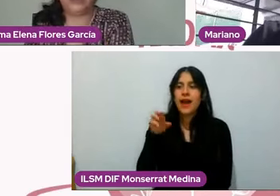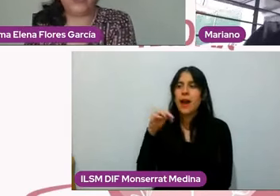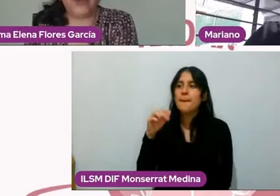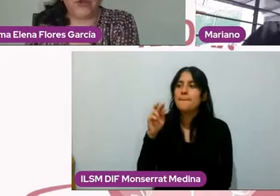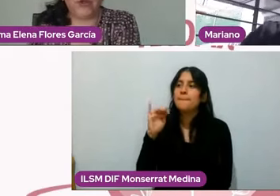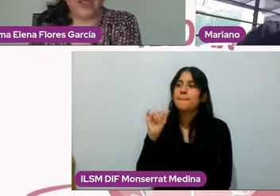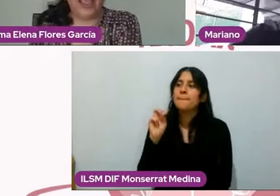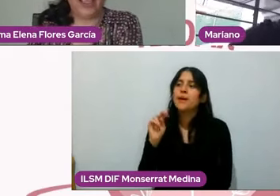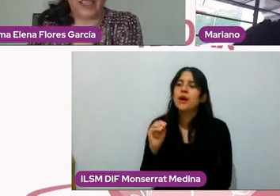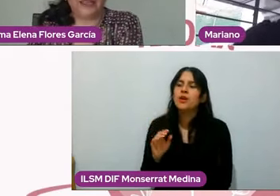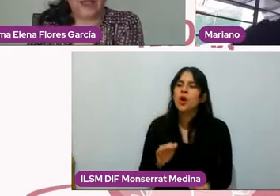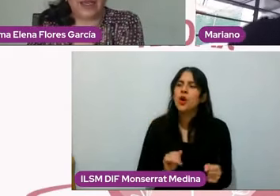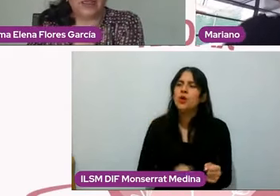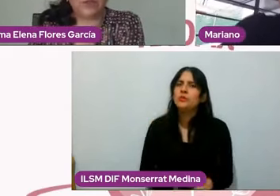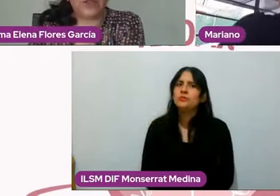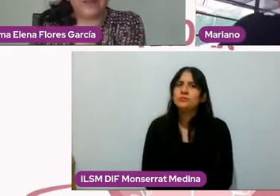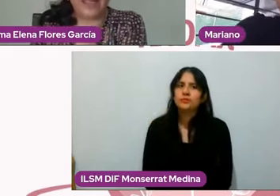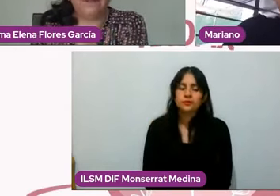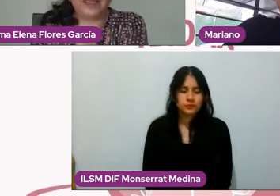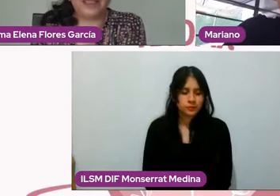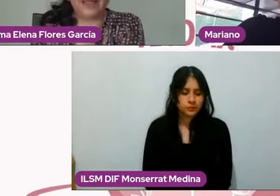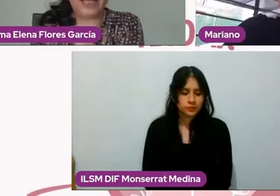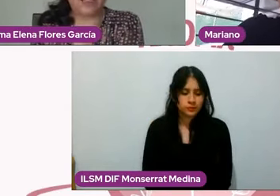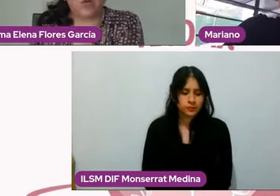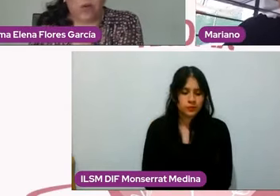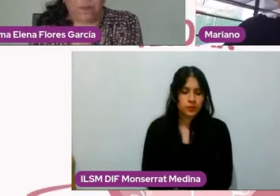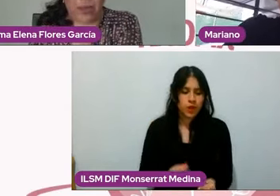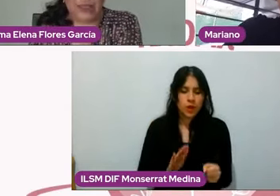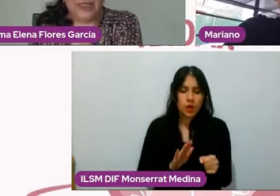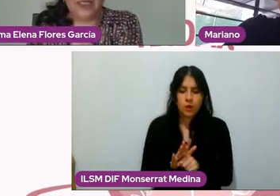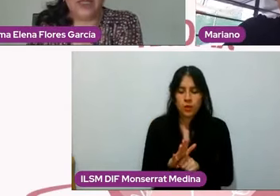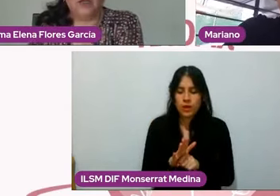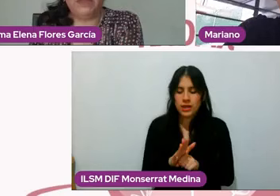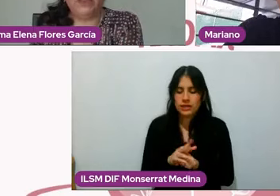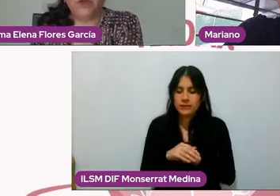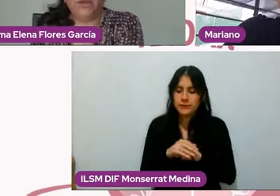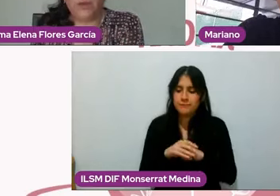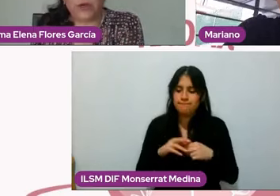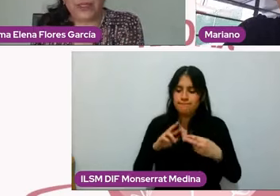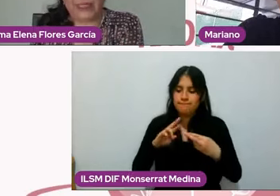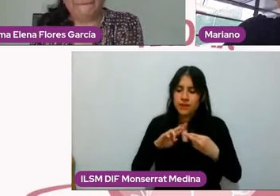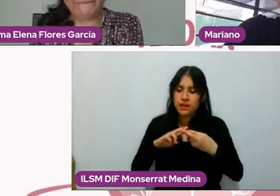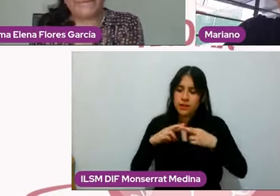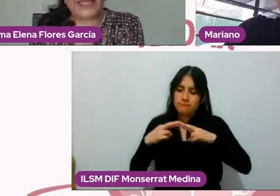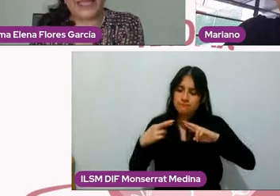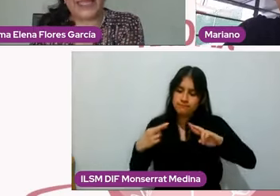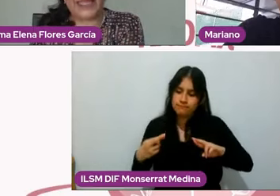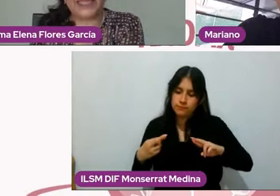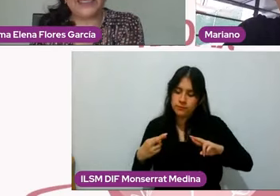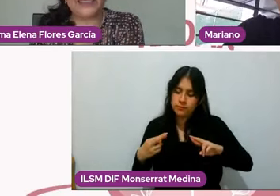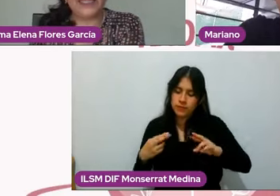es la relación entre la responsabilidad afectiva y la culpa? Lo menciono porque